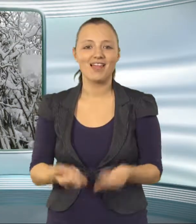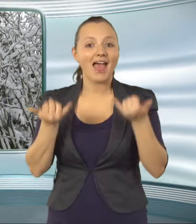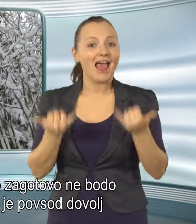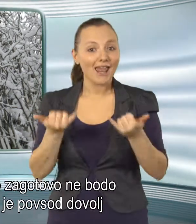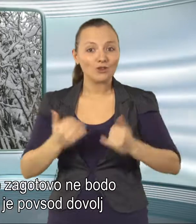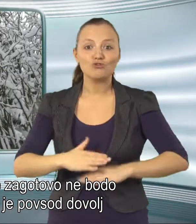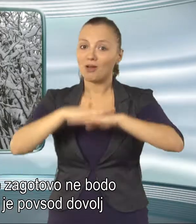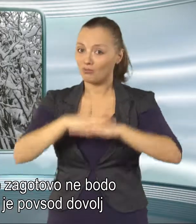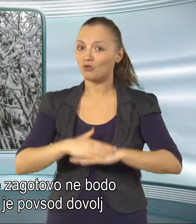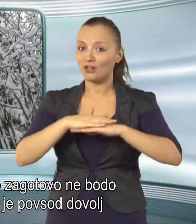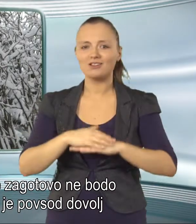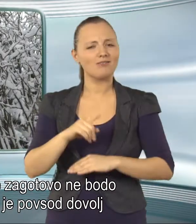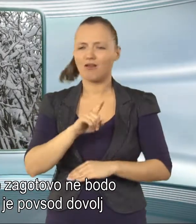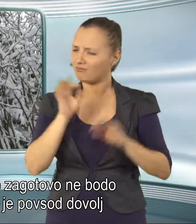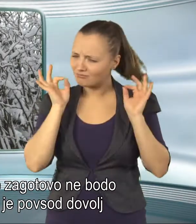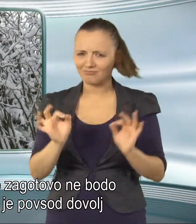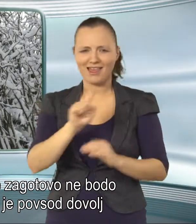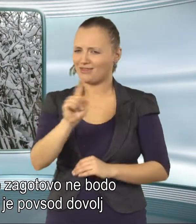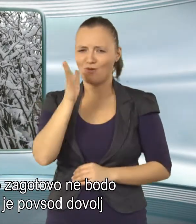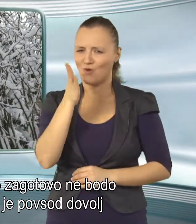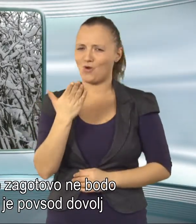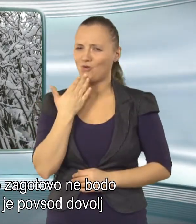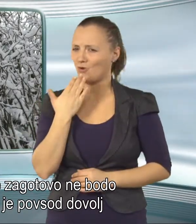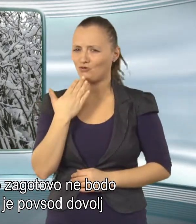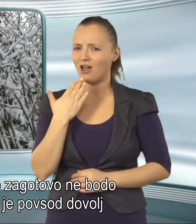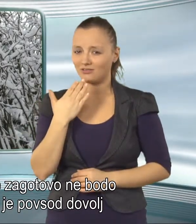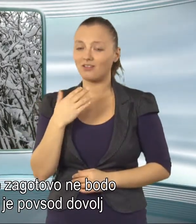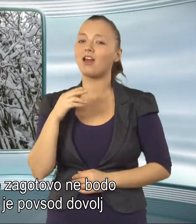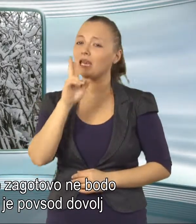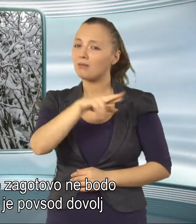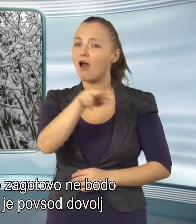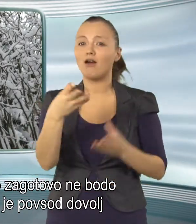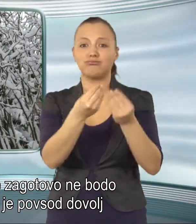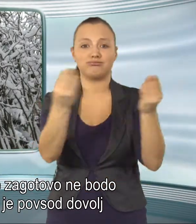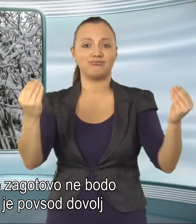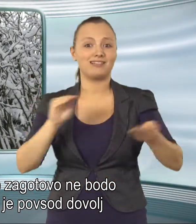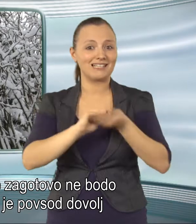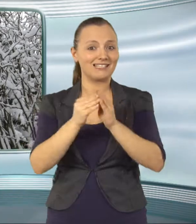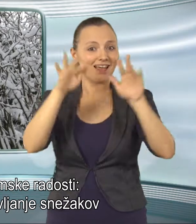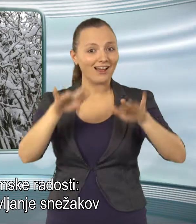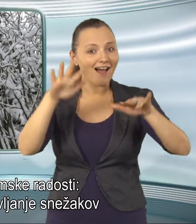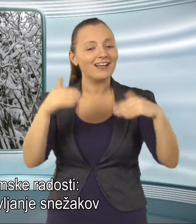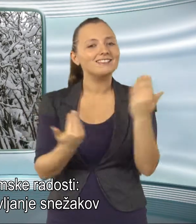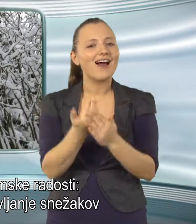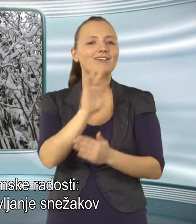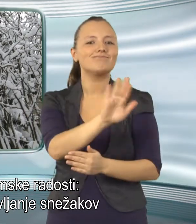Letošnje počitnice za kotovo ne bodo dolgočasne, saj je povsod dovolj snega za zimske radosti.